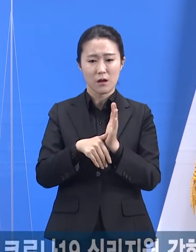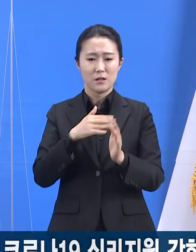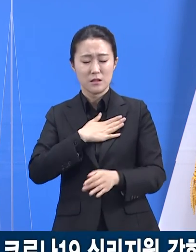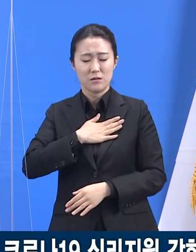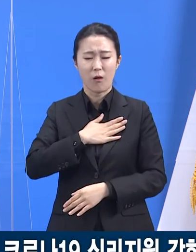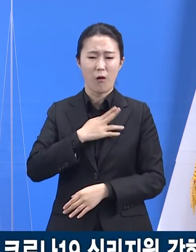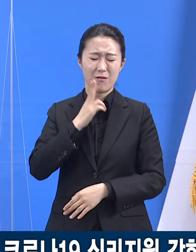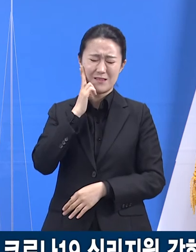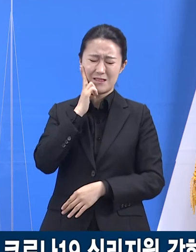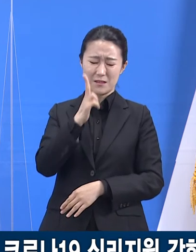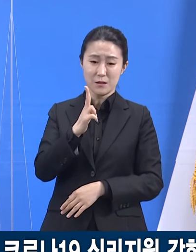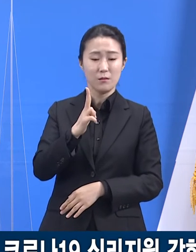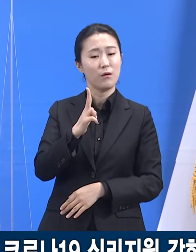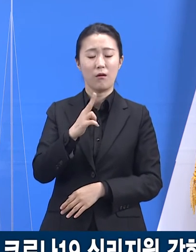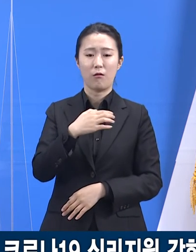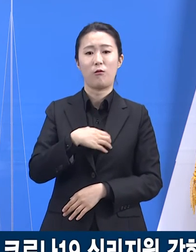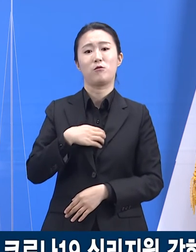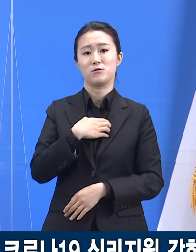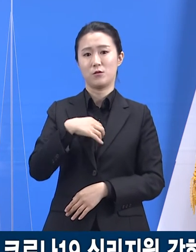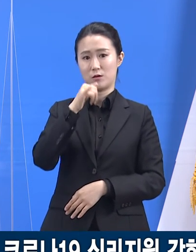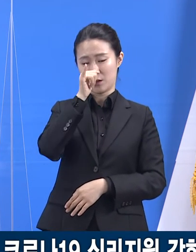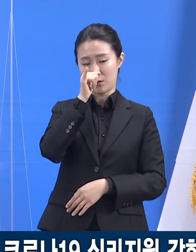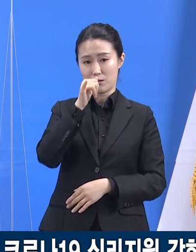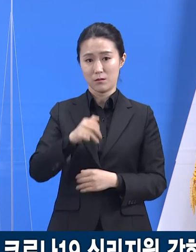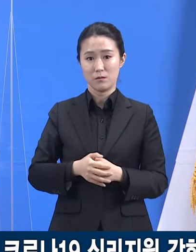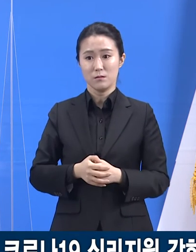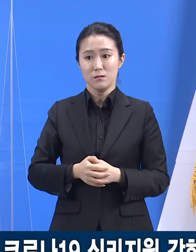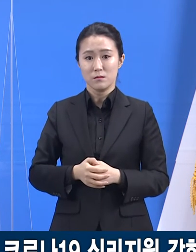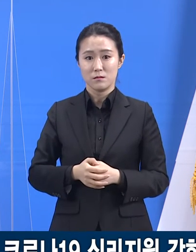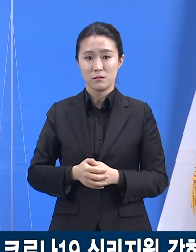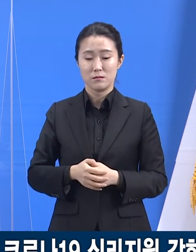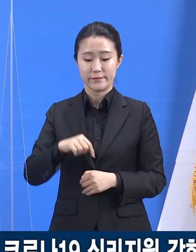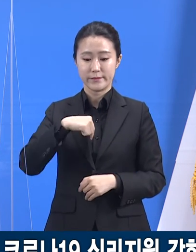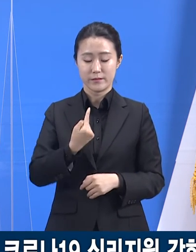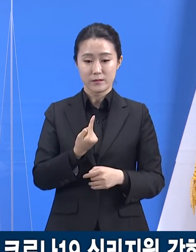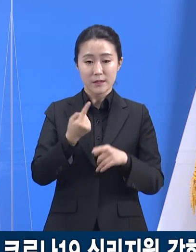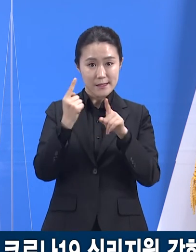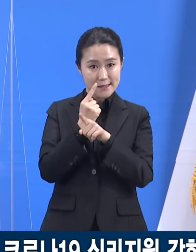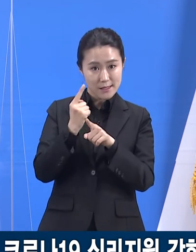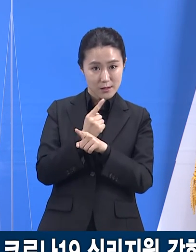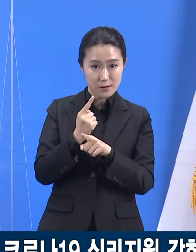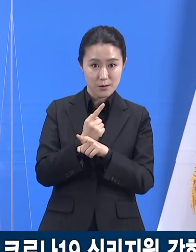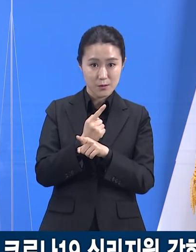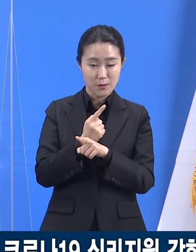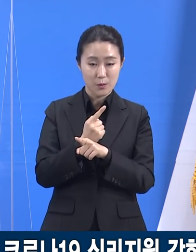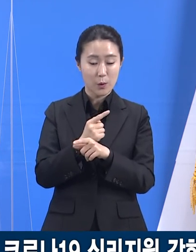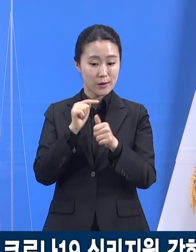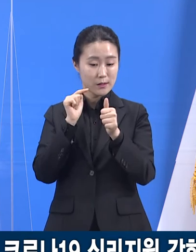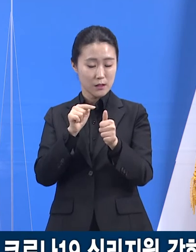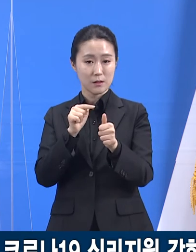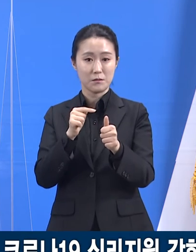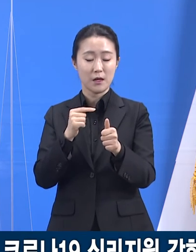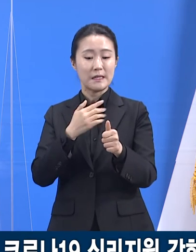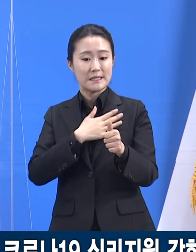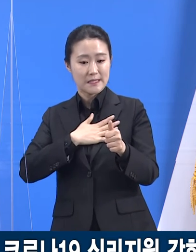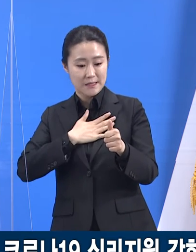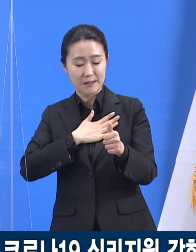도는 생활치료센터 입소자와 자가치료자를 대상으로 코로나19 심리지원을 강화합니다.